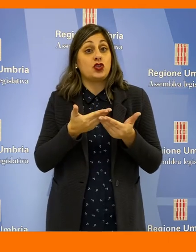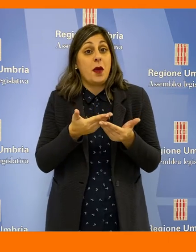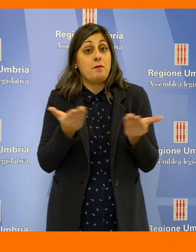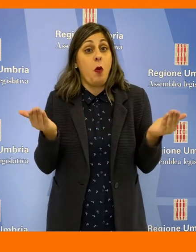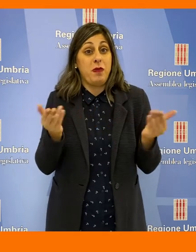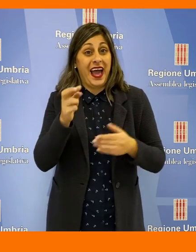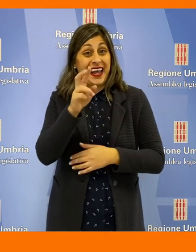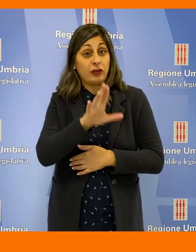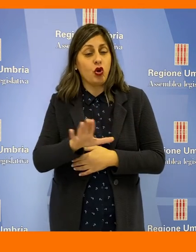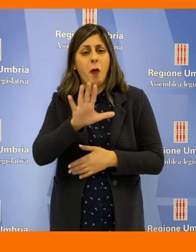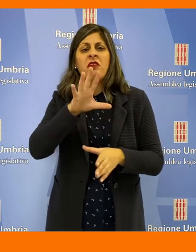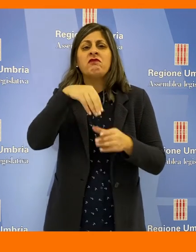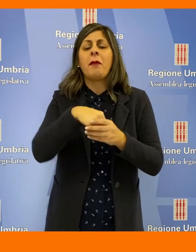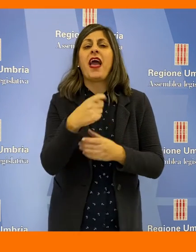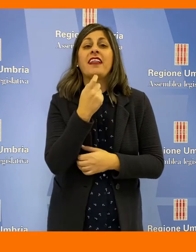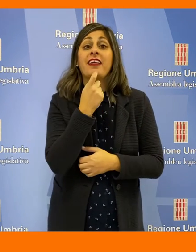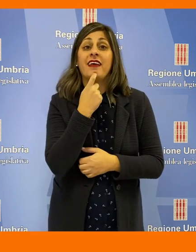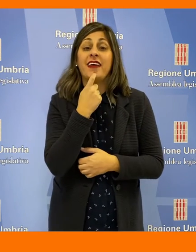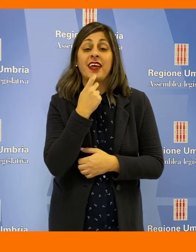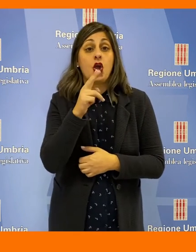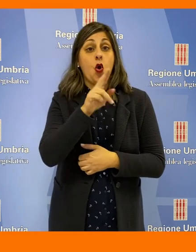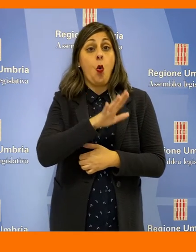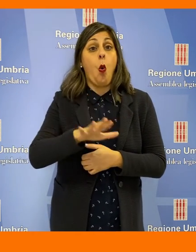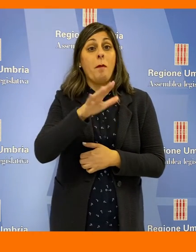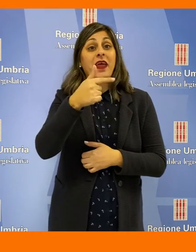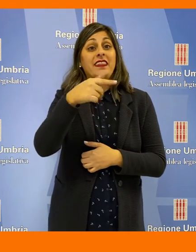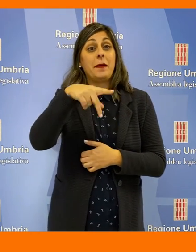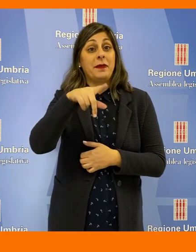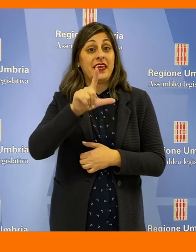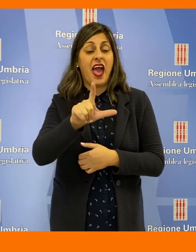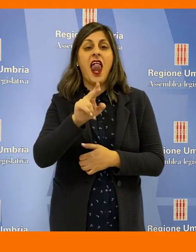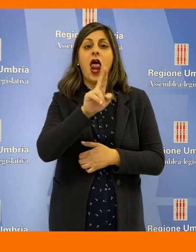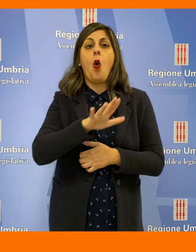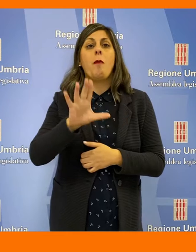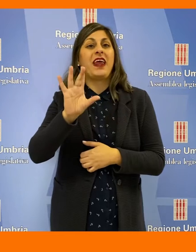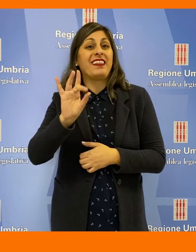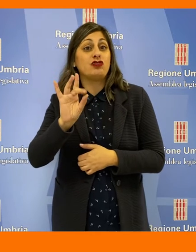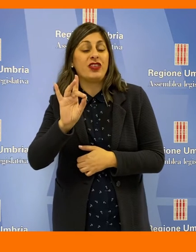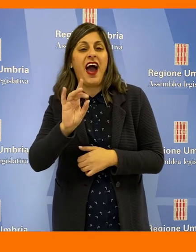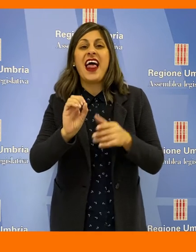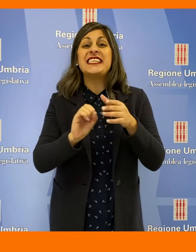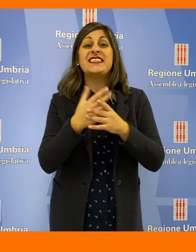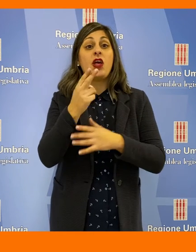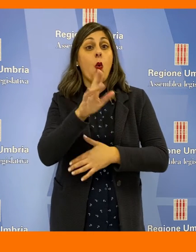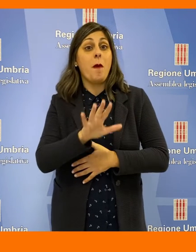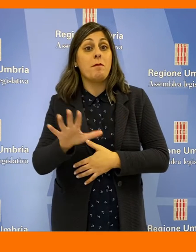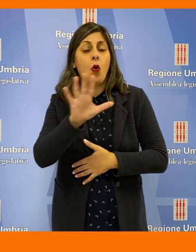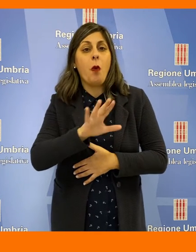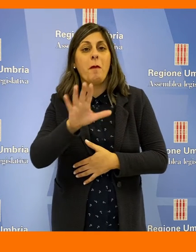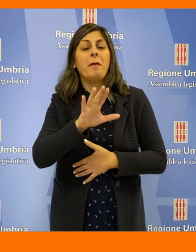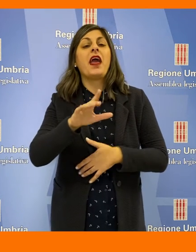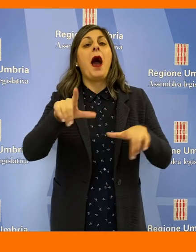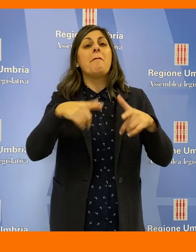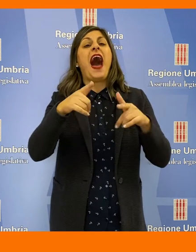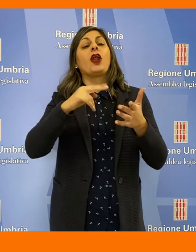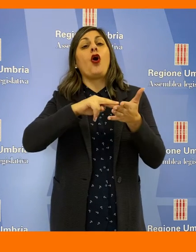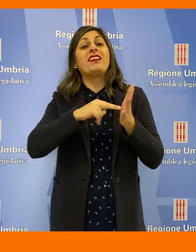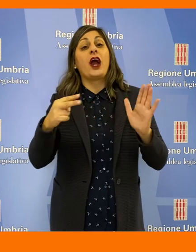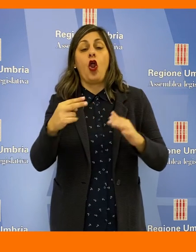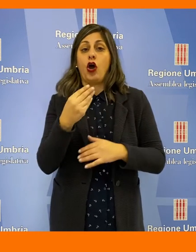gruppo amministrazione pubblica della Regione Umbria fanno parte Umbria TPL, Umbria Digitale, Sviluppo Umbria,